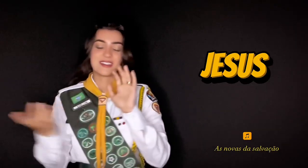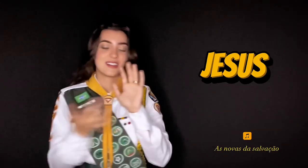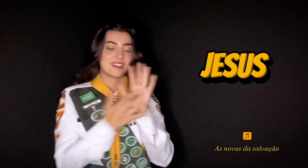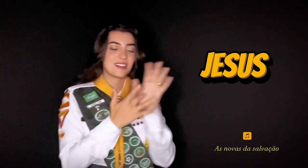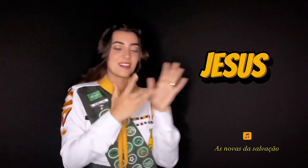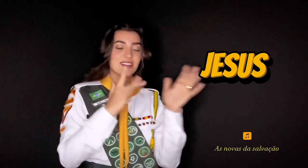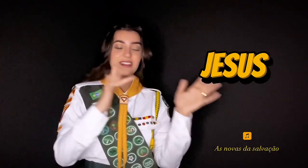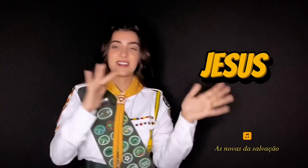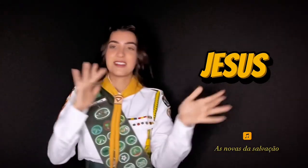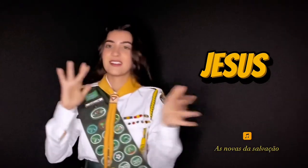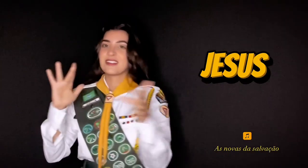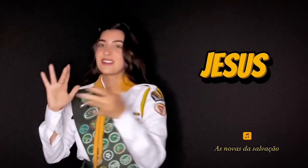Jesus